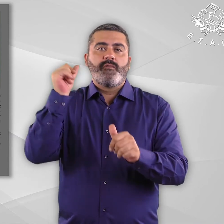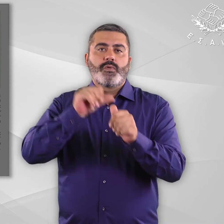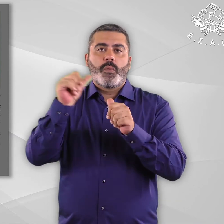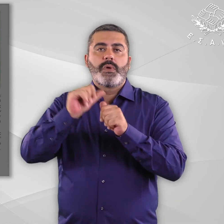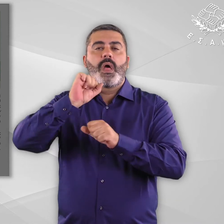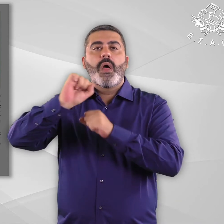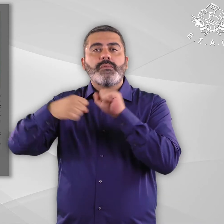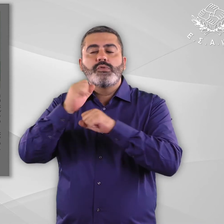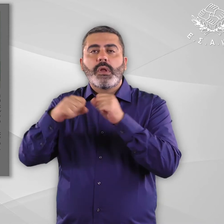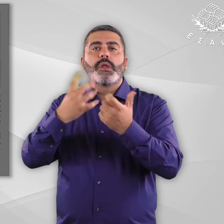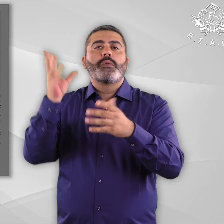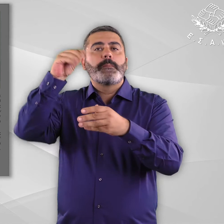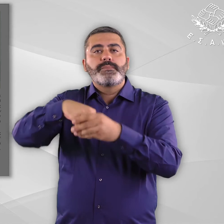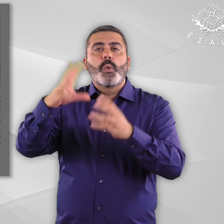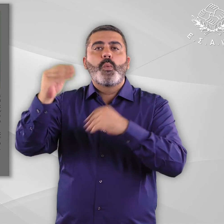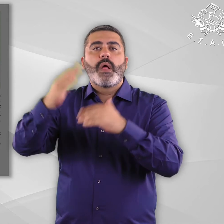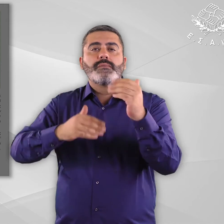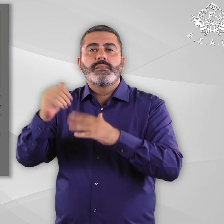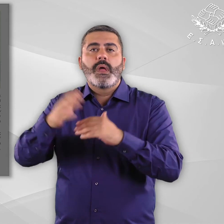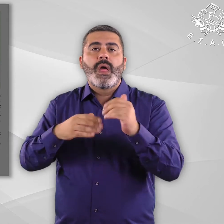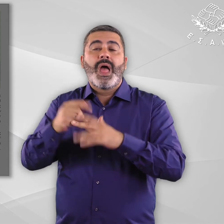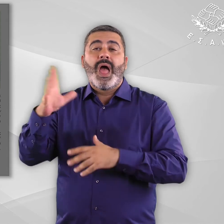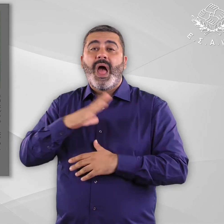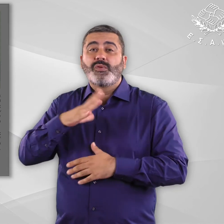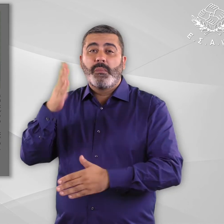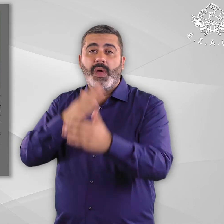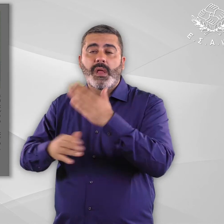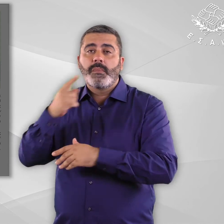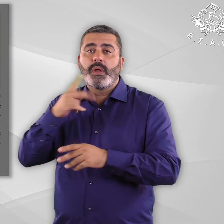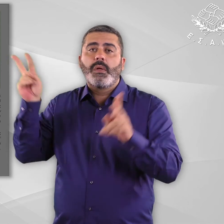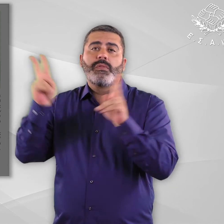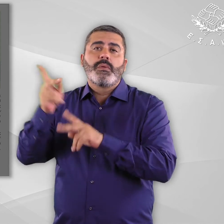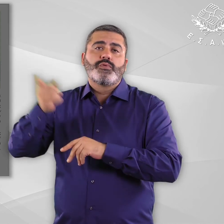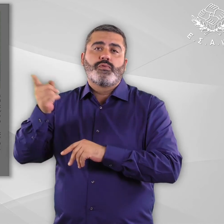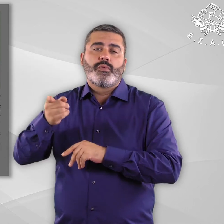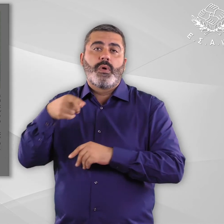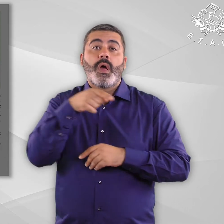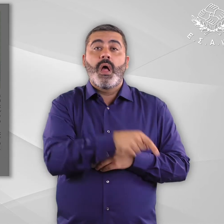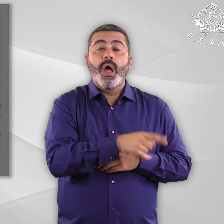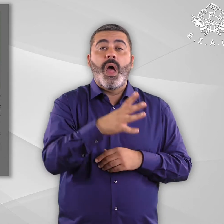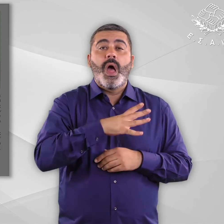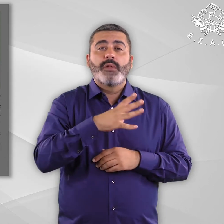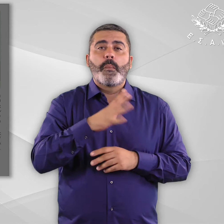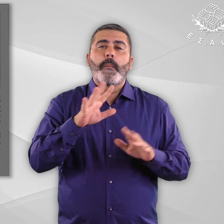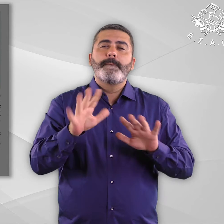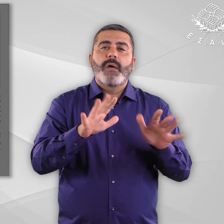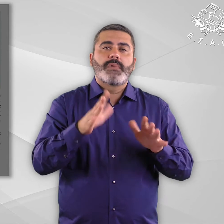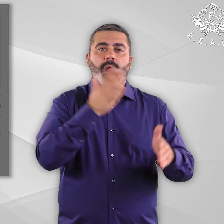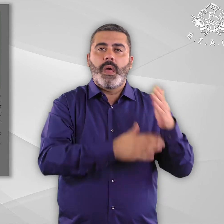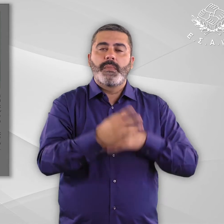21,7% των ατόμων με σοβαρή αναπηρία και το 30% των ατόμων με μέτρια αναπηρία, ενώ το ίδιο ποσοστό